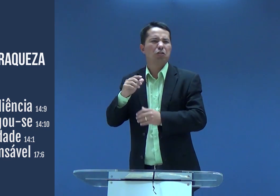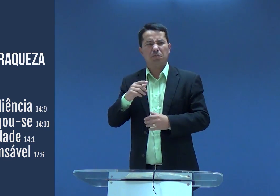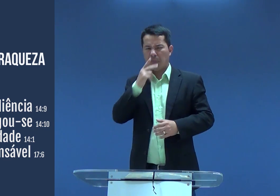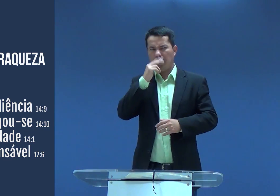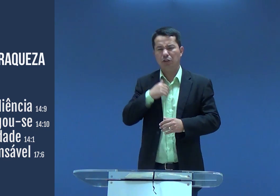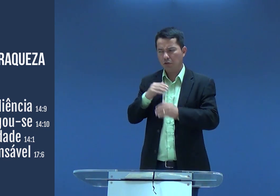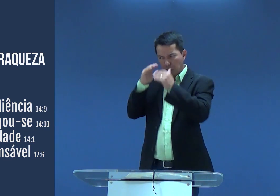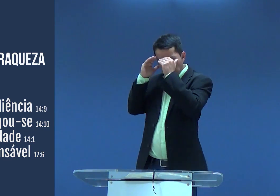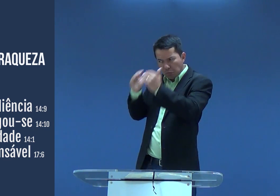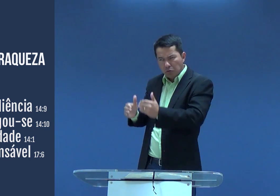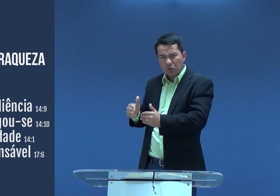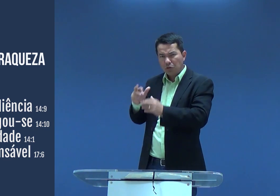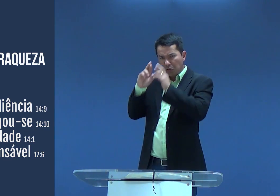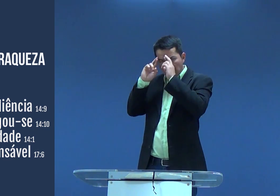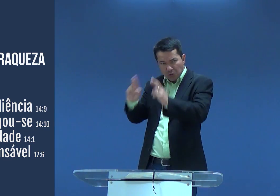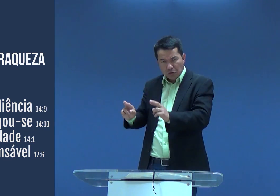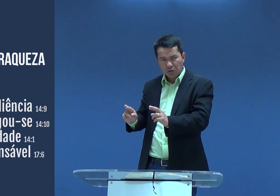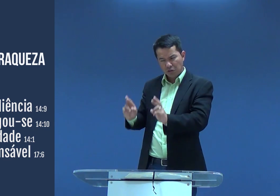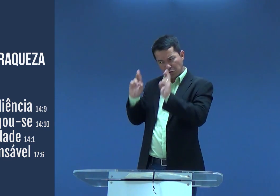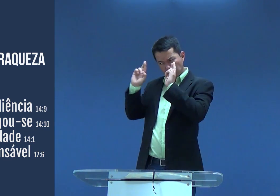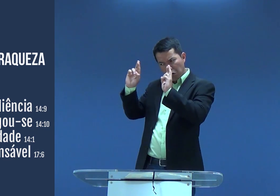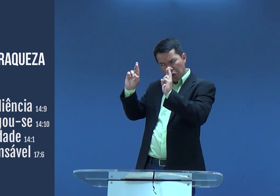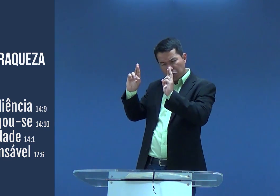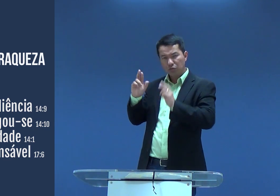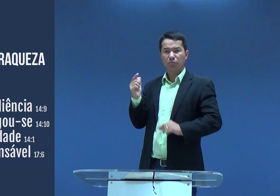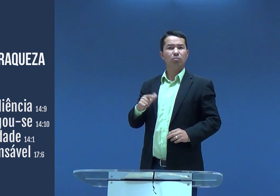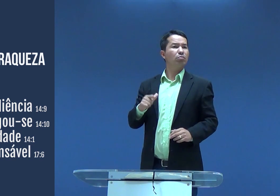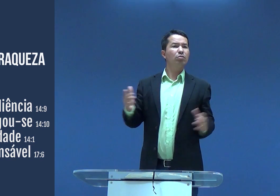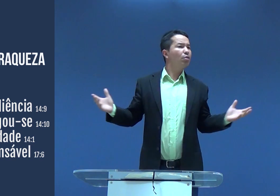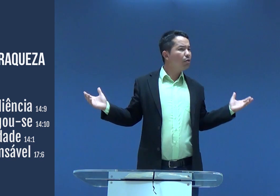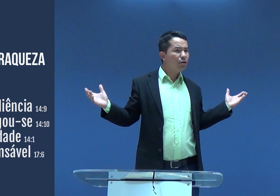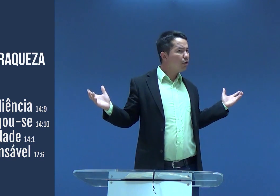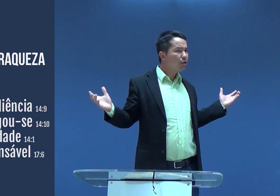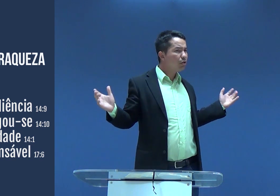irresponsável, ele não tinha respeito, ele não tinha nada,